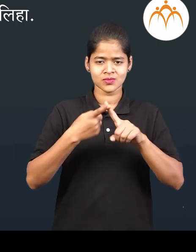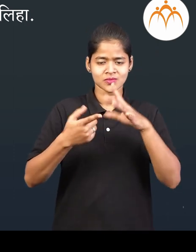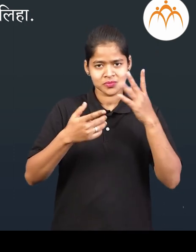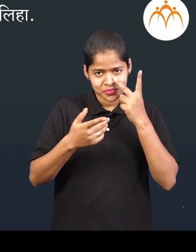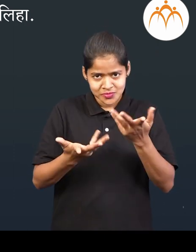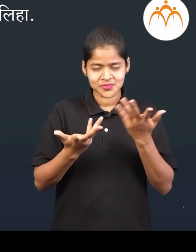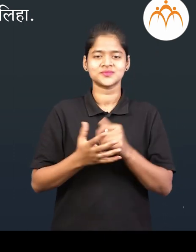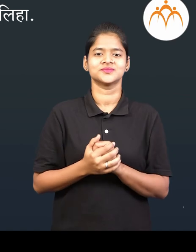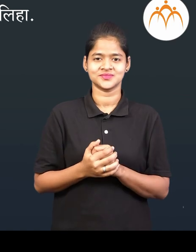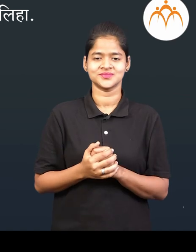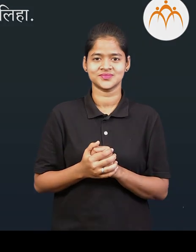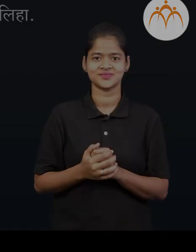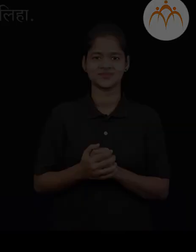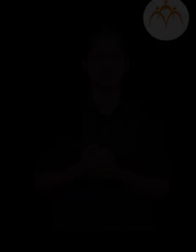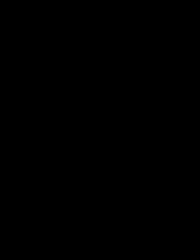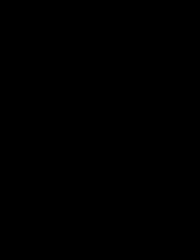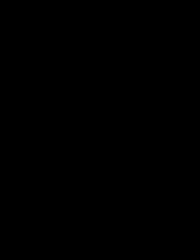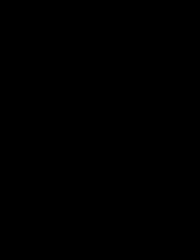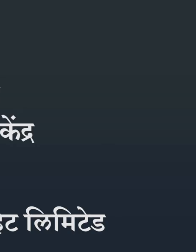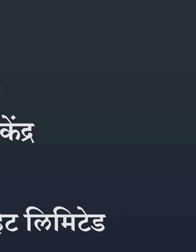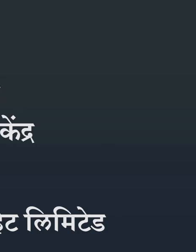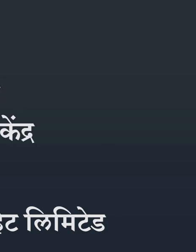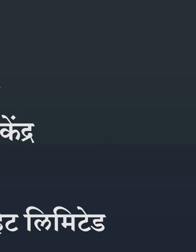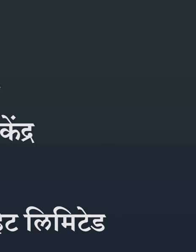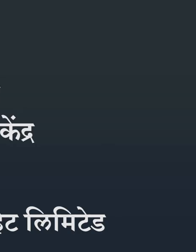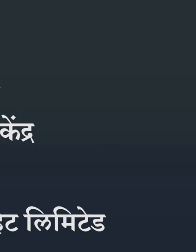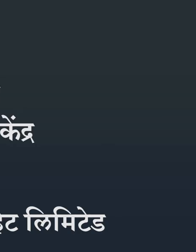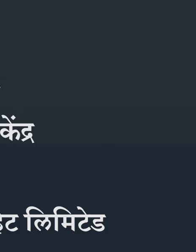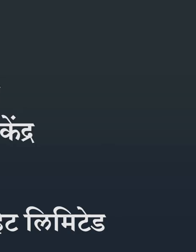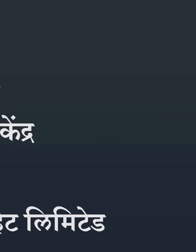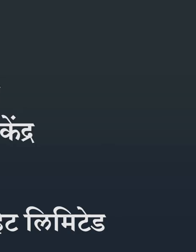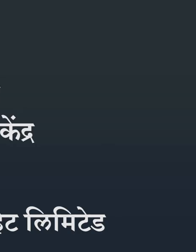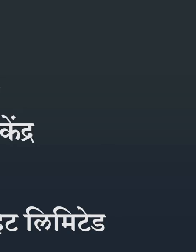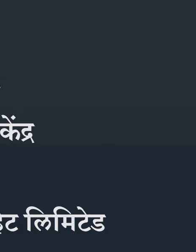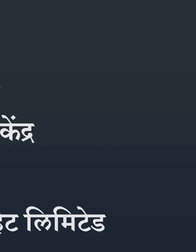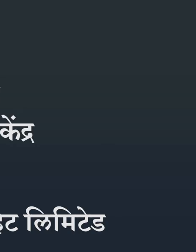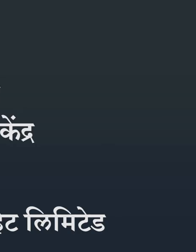गाईलेले झाल झाल